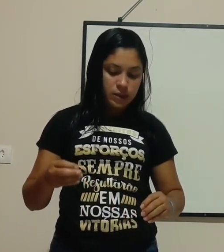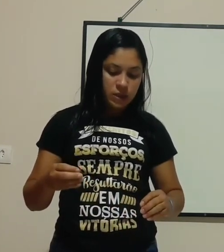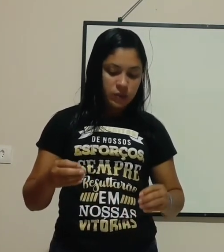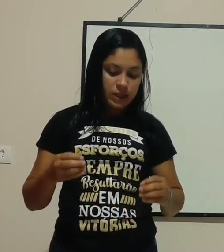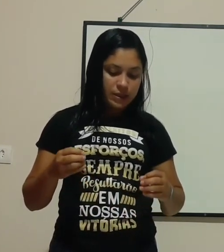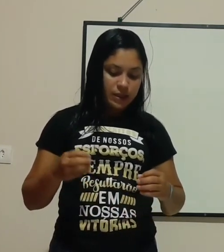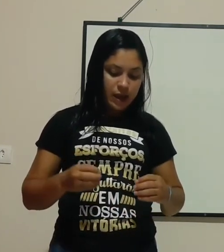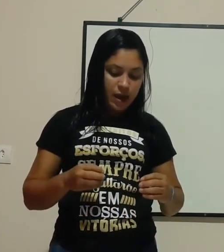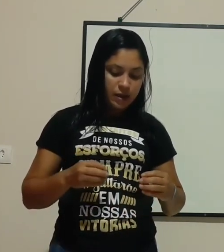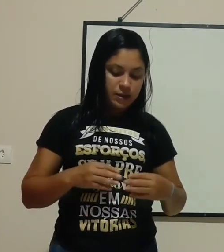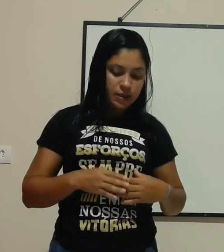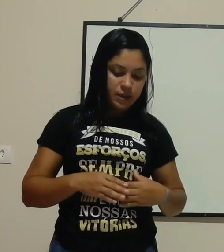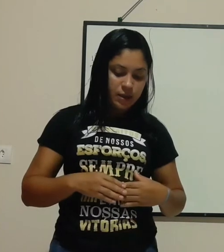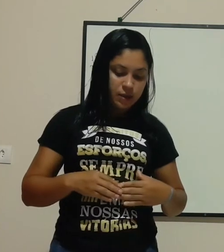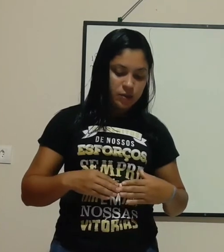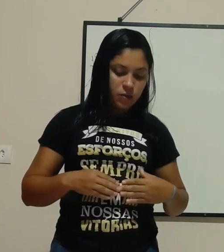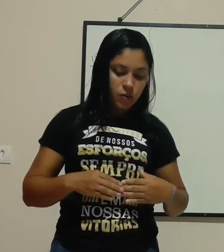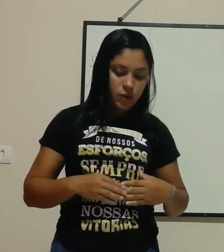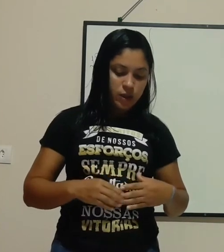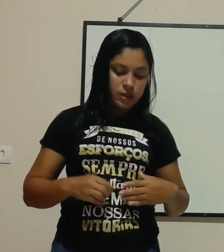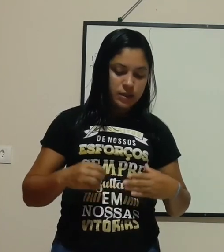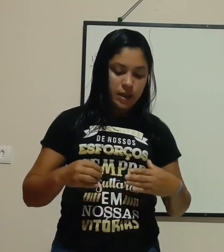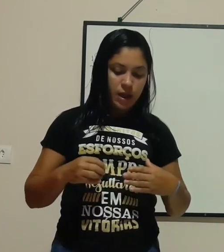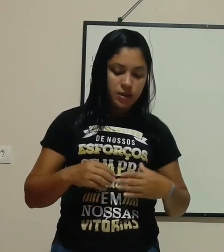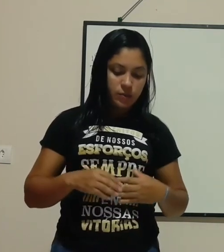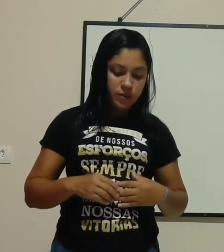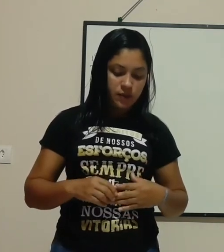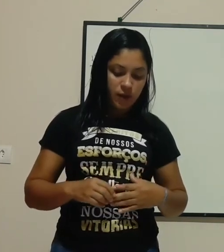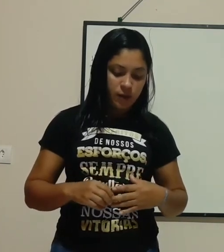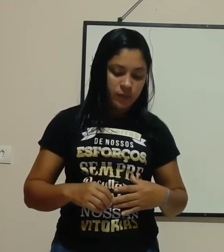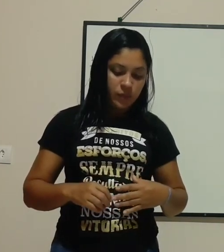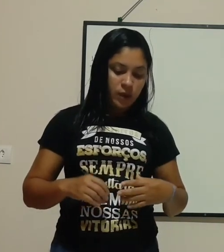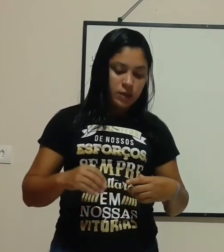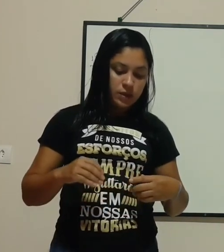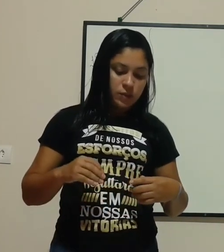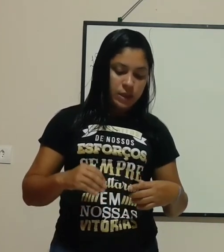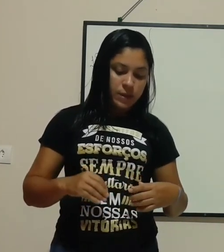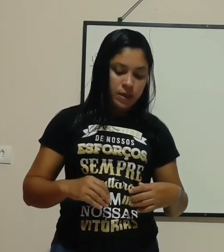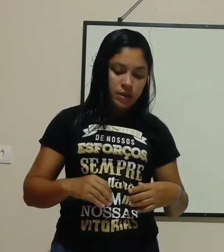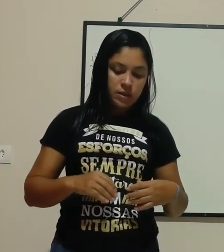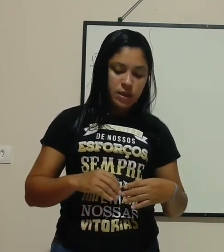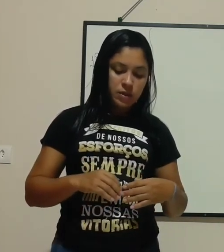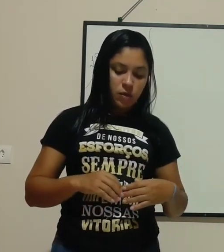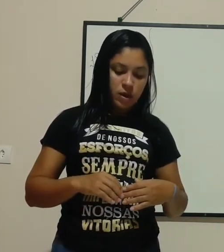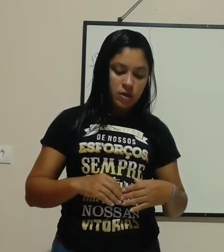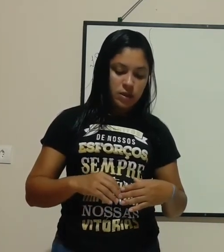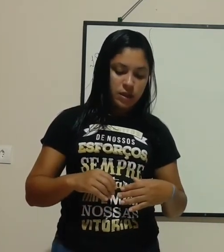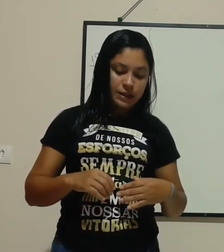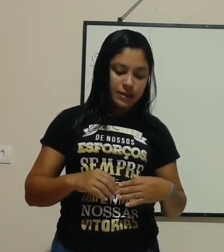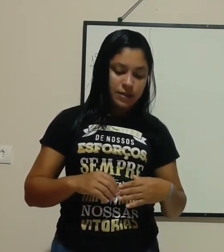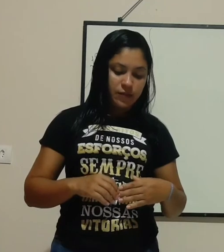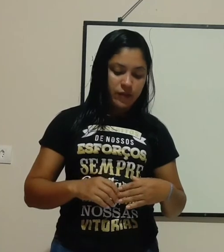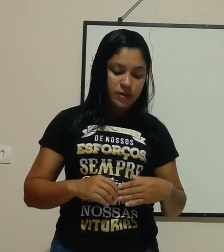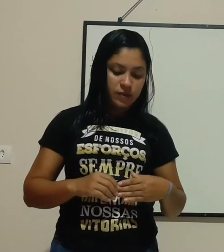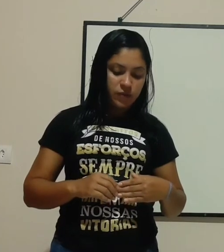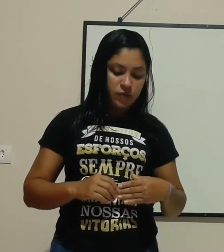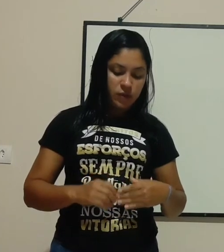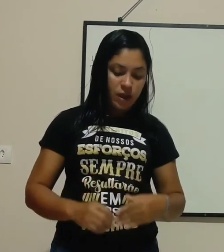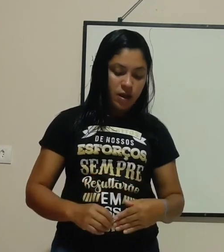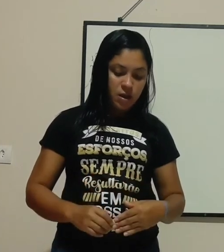são descargas elétricas ocorridas na atmosfera. São semelhantes as correntes elétricas que fazem funcionar